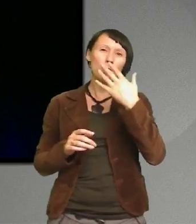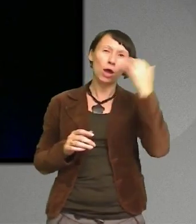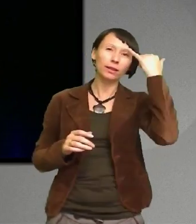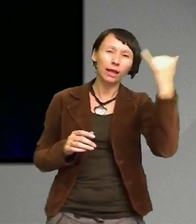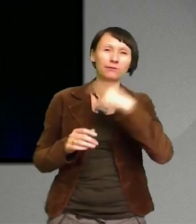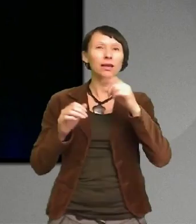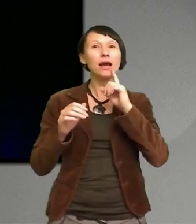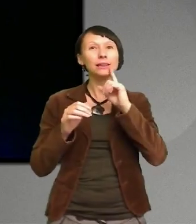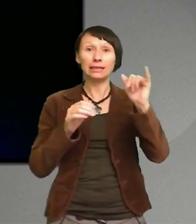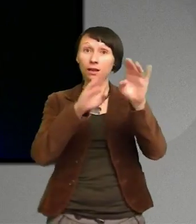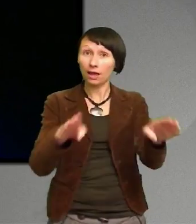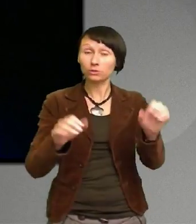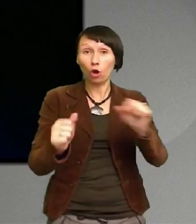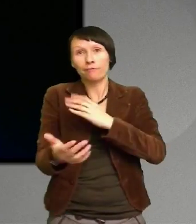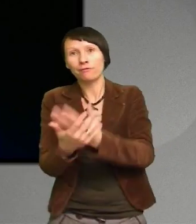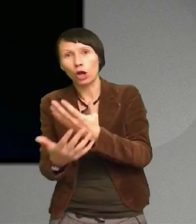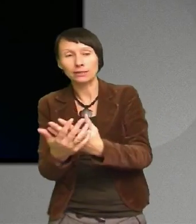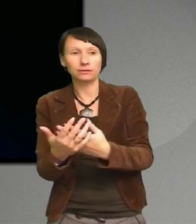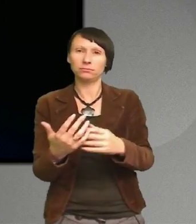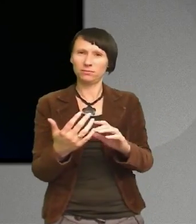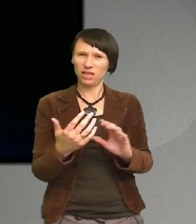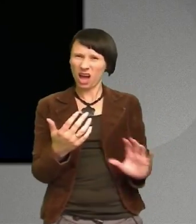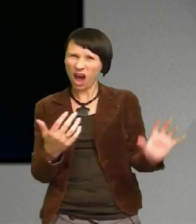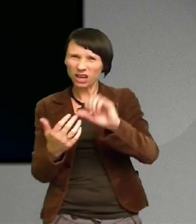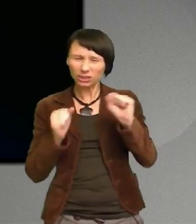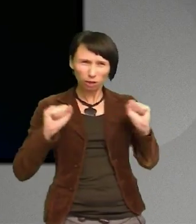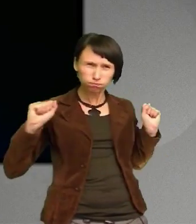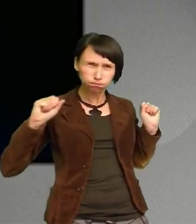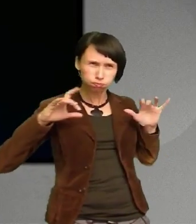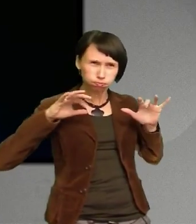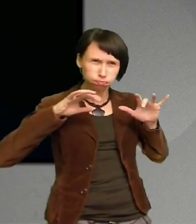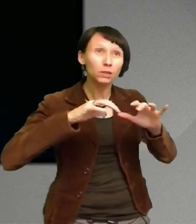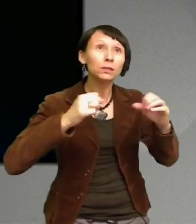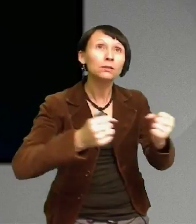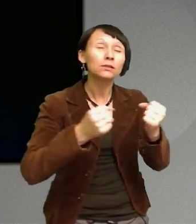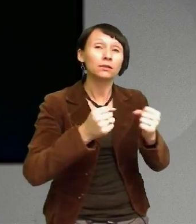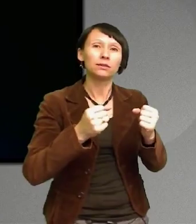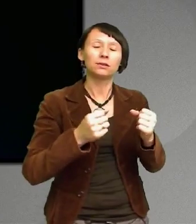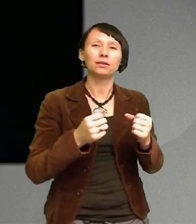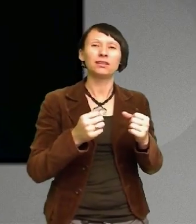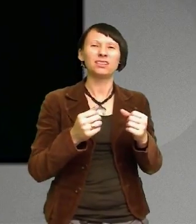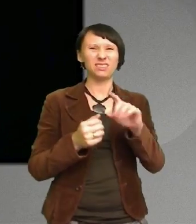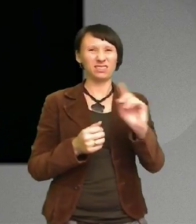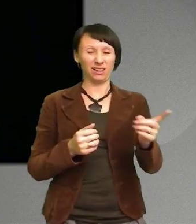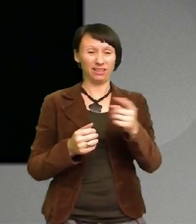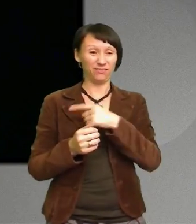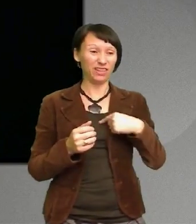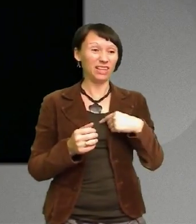på lägret För alla på hela lägret Och det skulle bli så häftigt Men när det kom ner till att prioritera de två sista